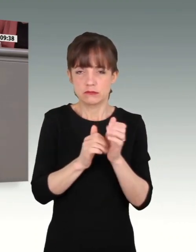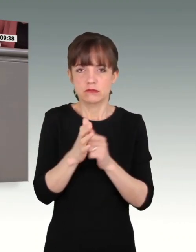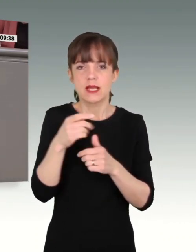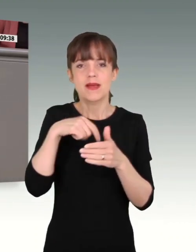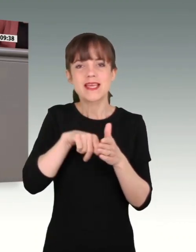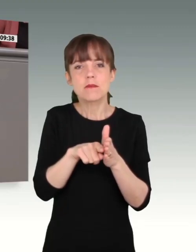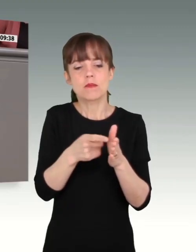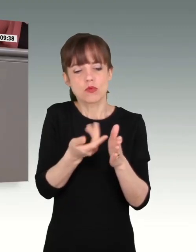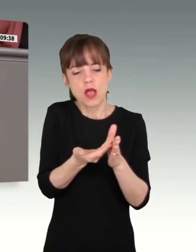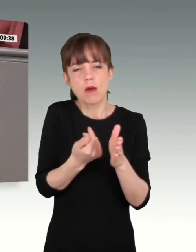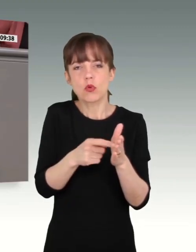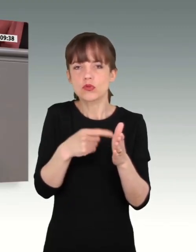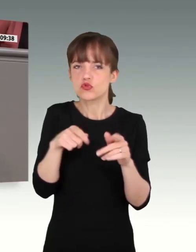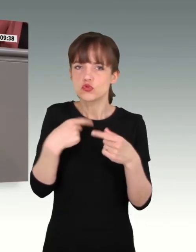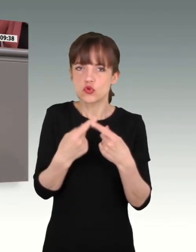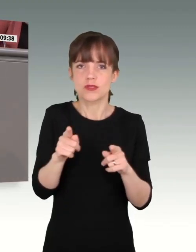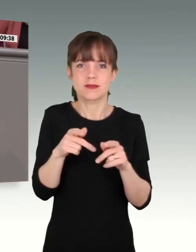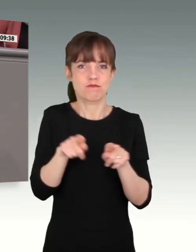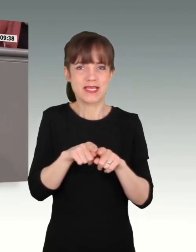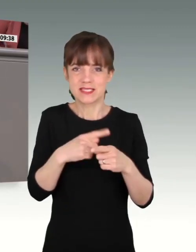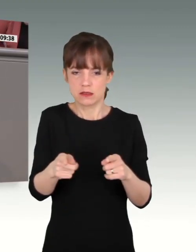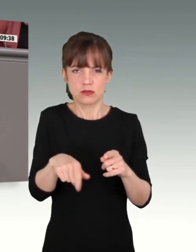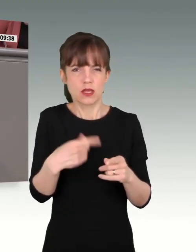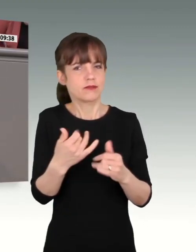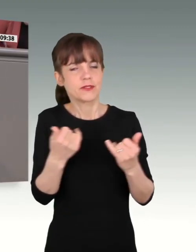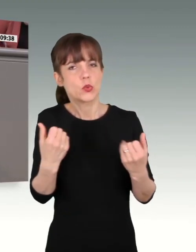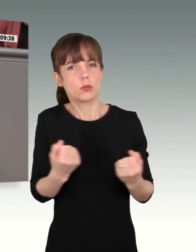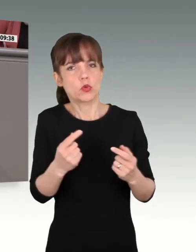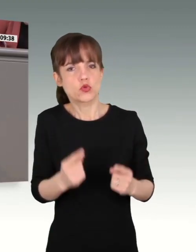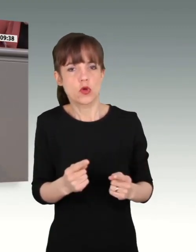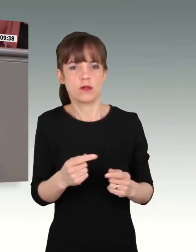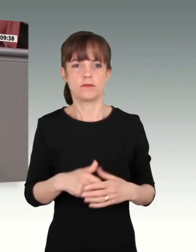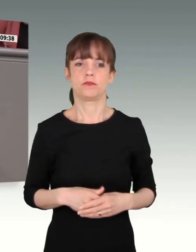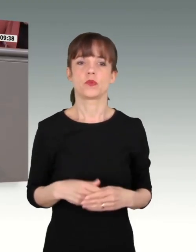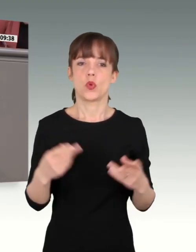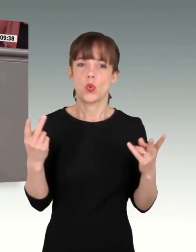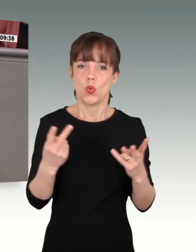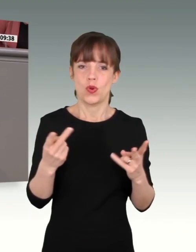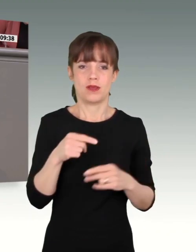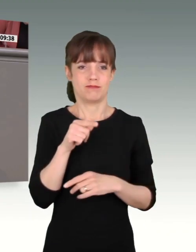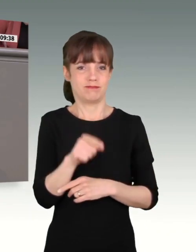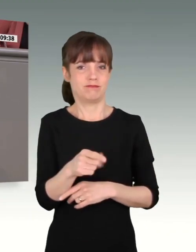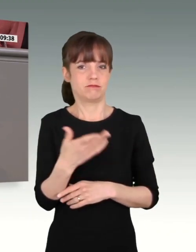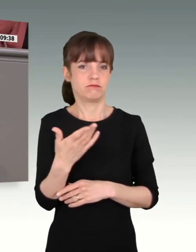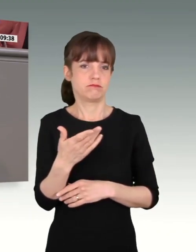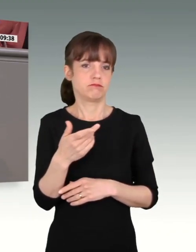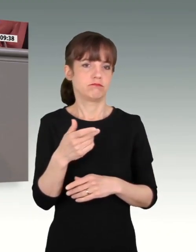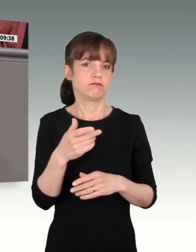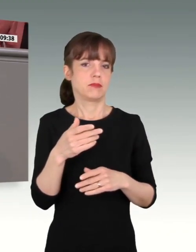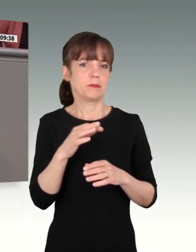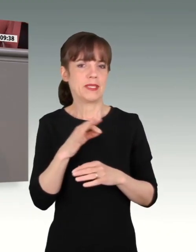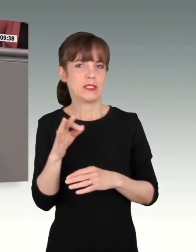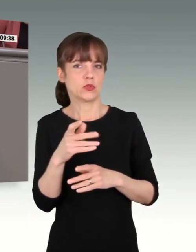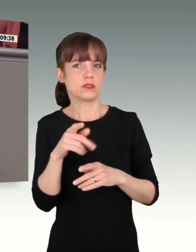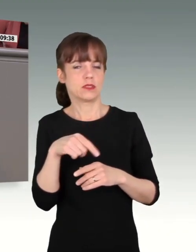vaterlandskritischen Kräfte hier aus der linken Ecke, man spannt den Hahn bei der Pistole bei diesem Verfahren zu 80 Prozent vor und lässt dann